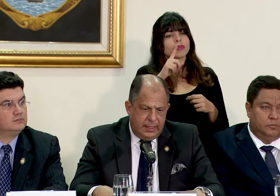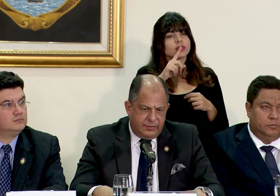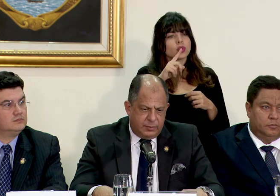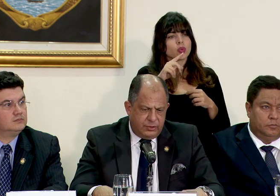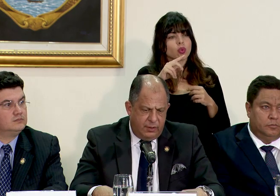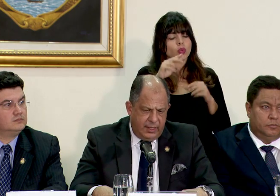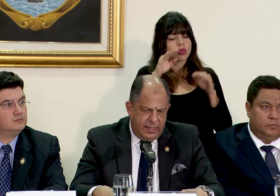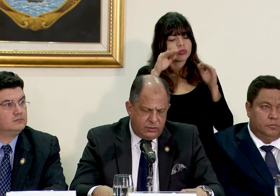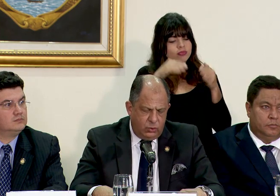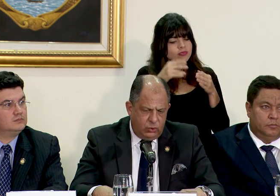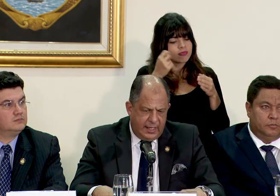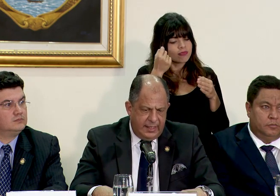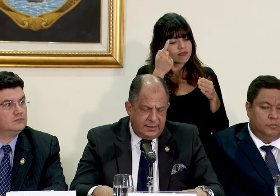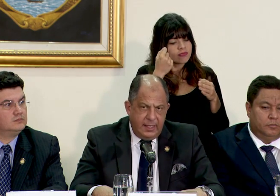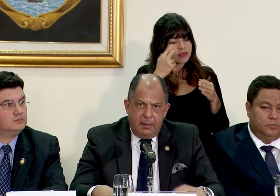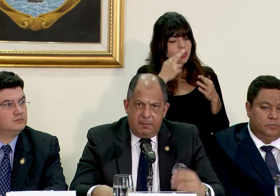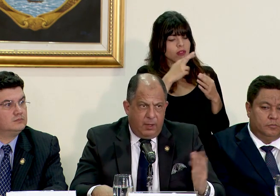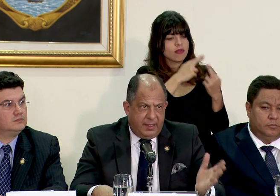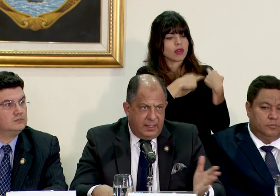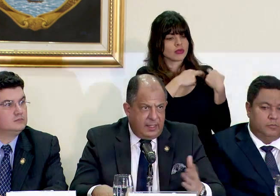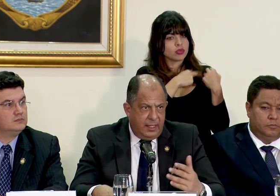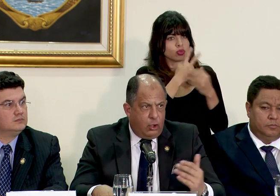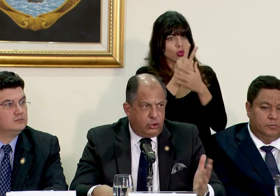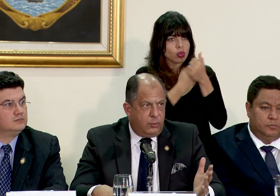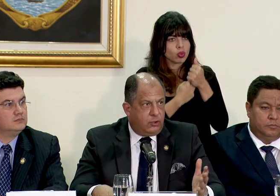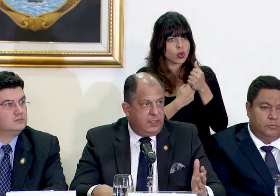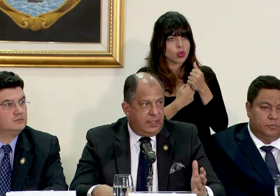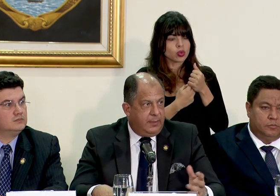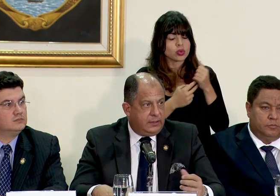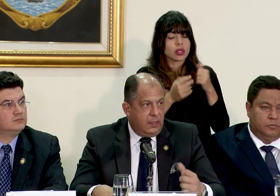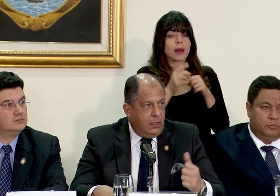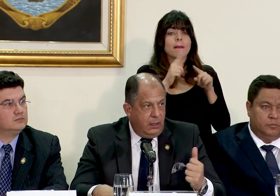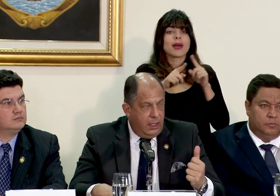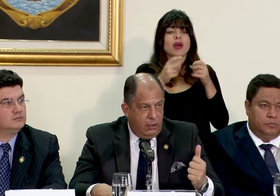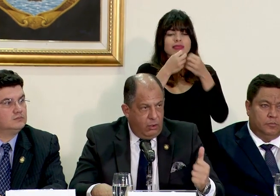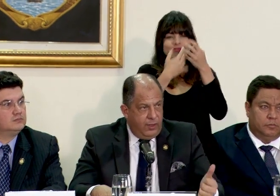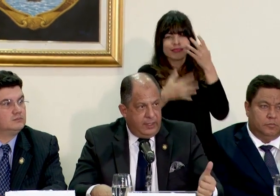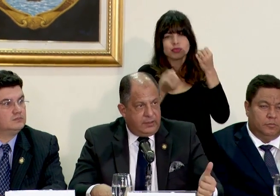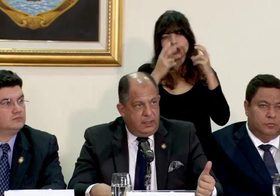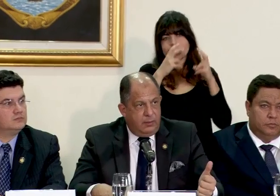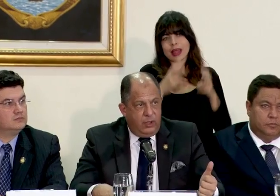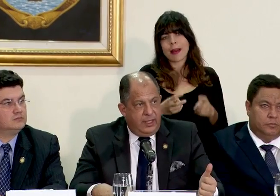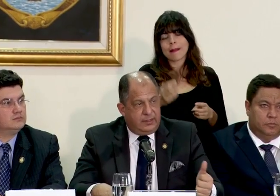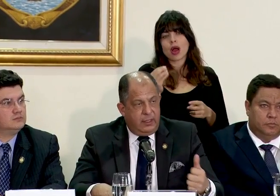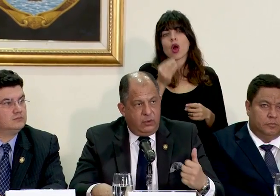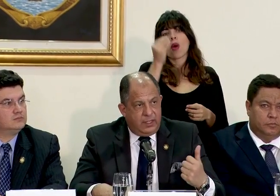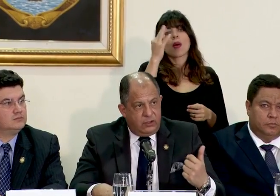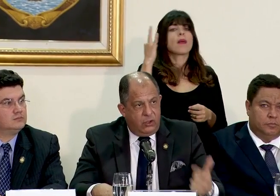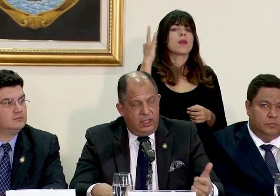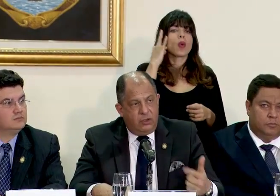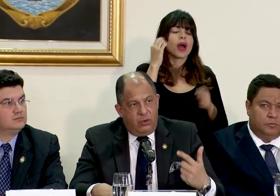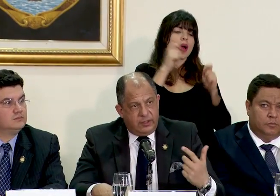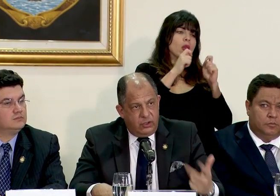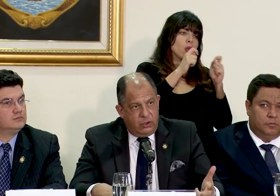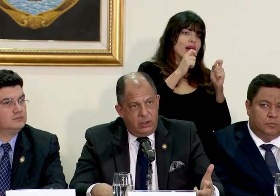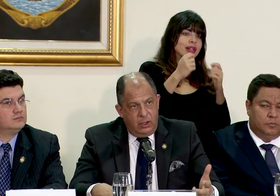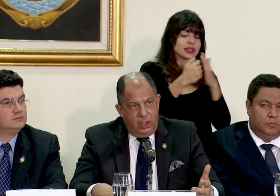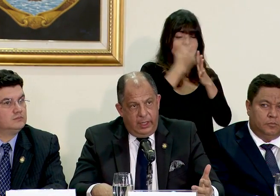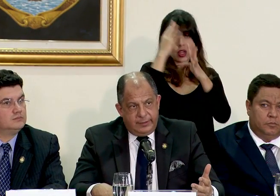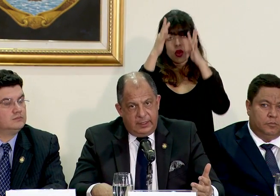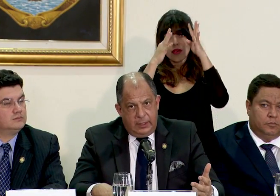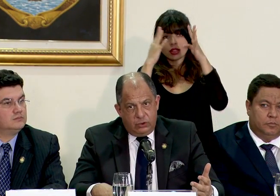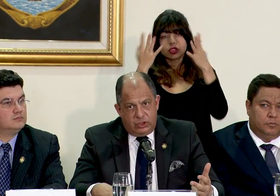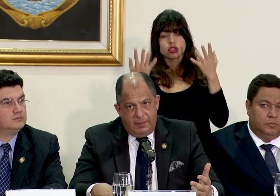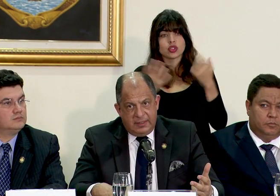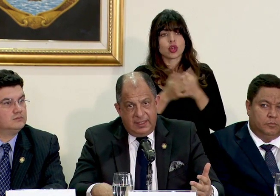de las responsabilidades culturales. Pero a partir de ahí, otro montón de temas, jóvenes, mujeres en educación, innovación,